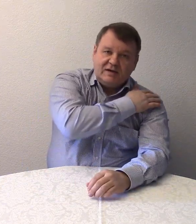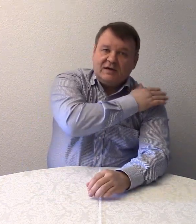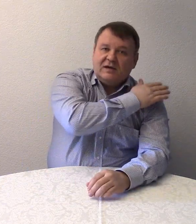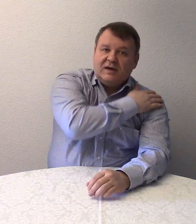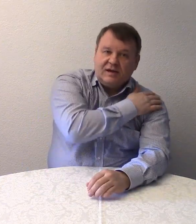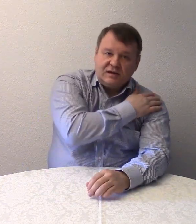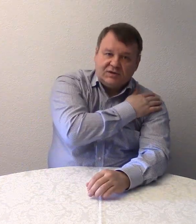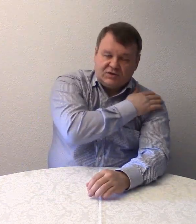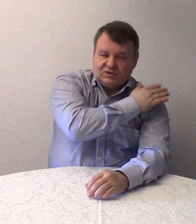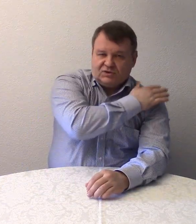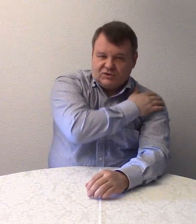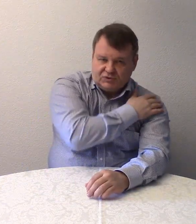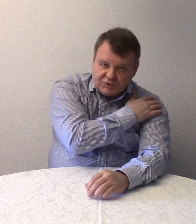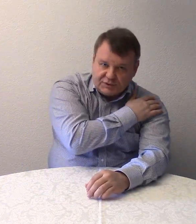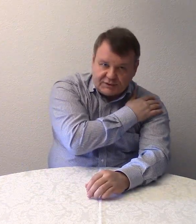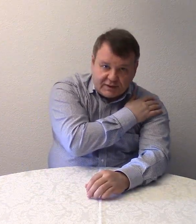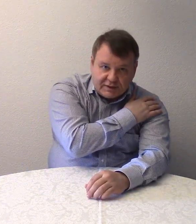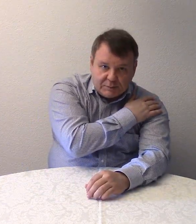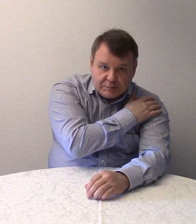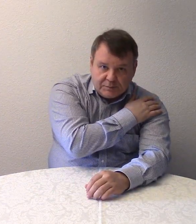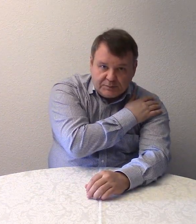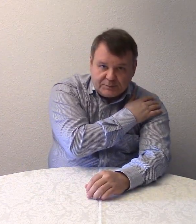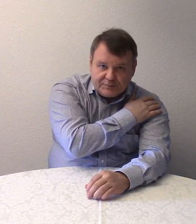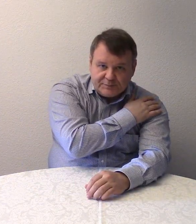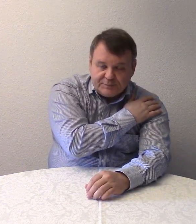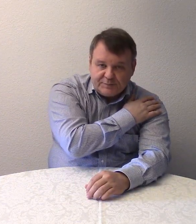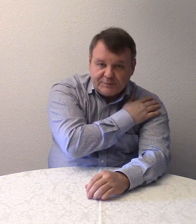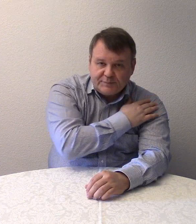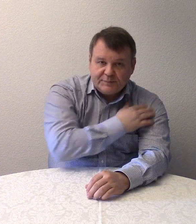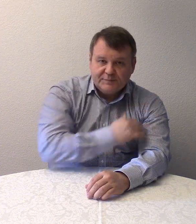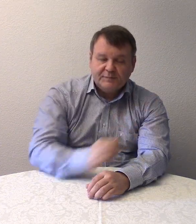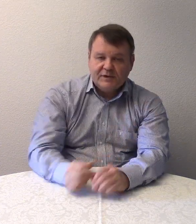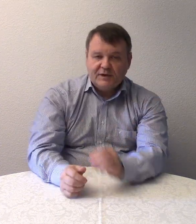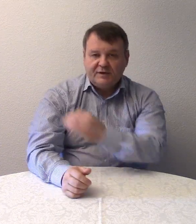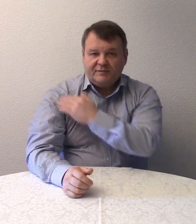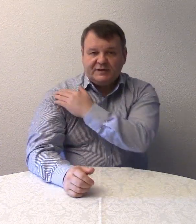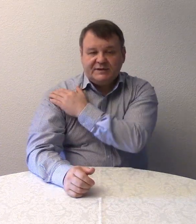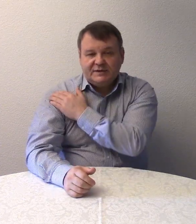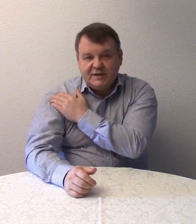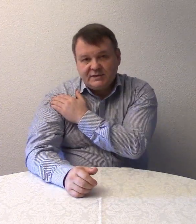linke Schulter. Was ist das?